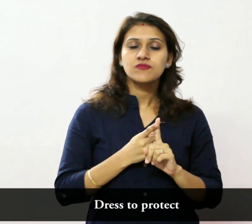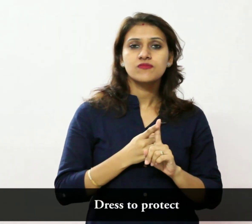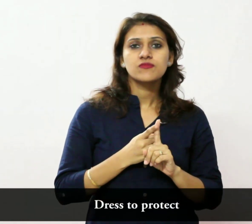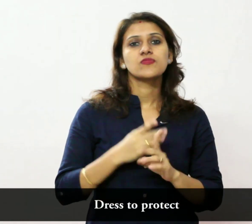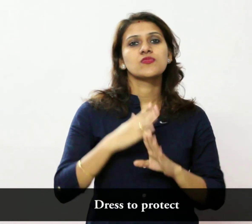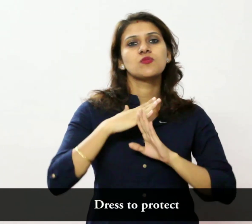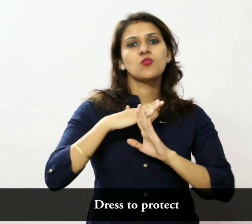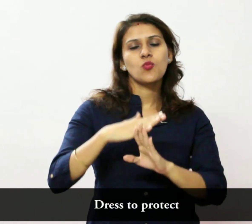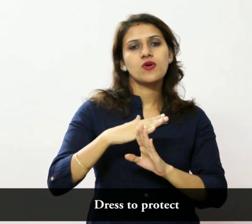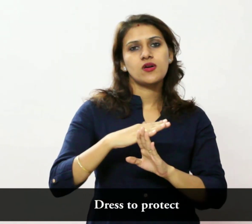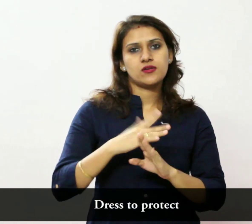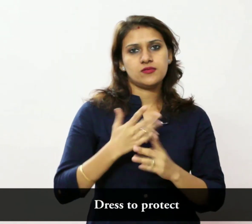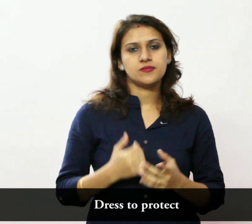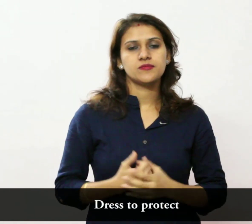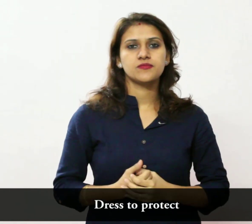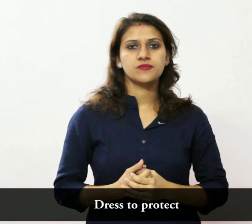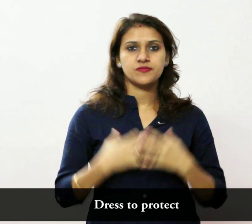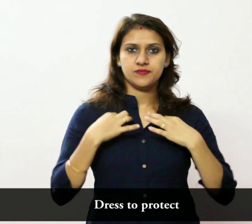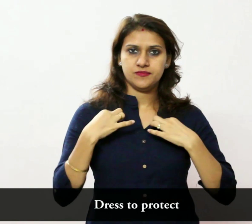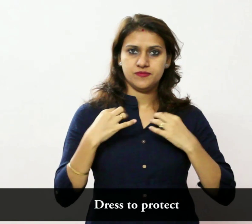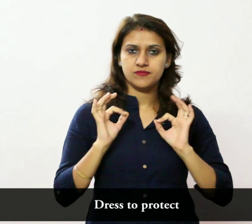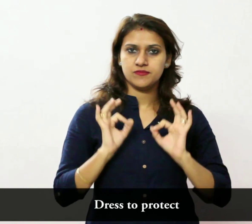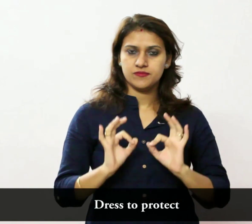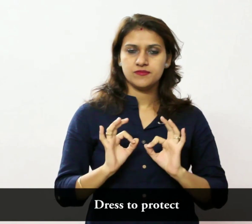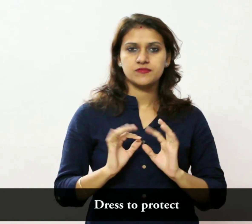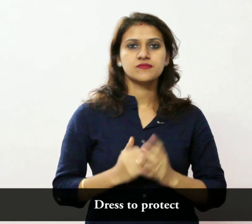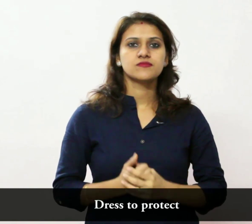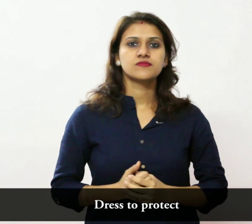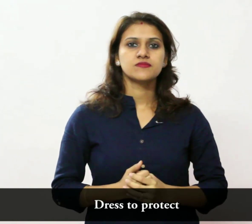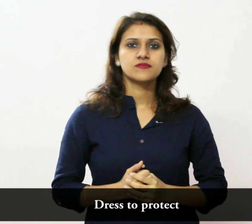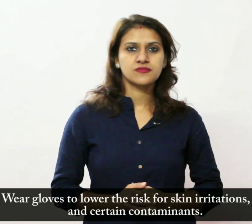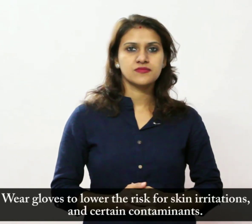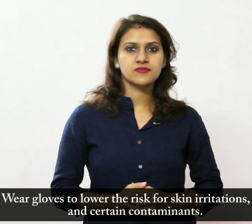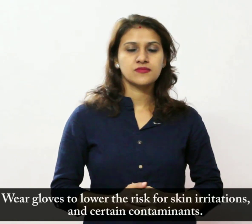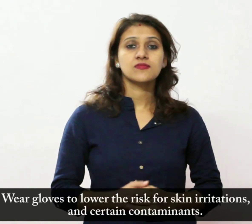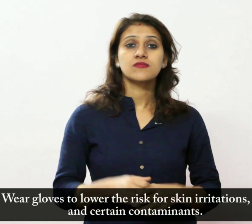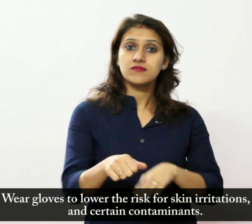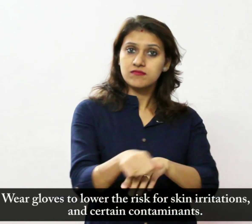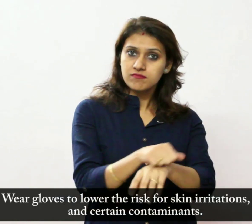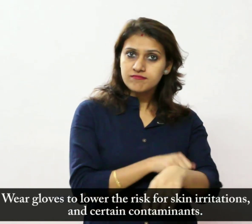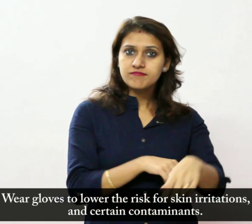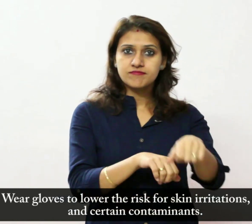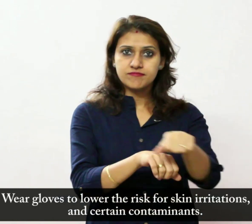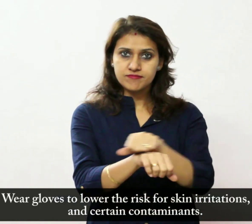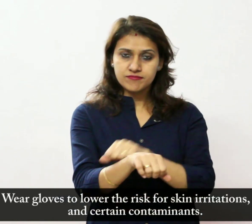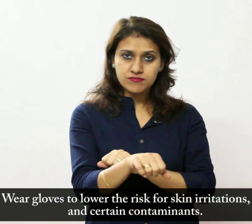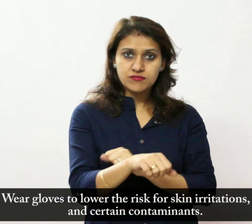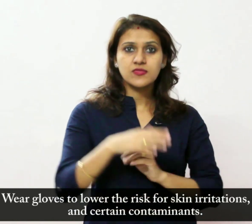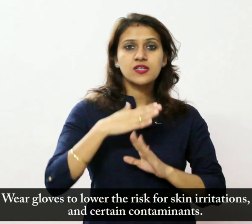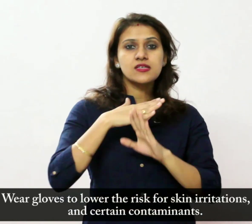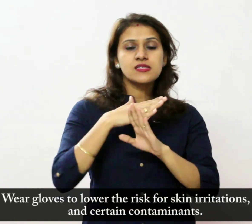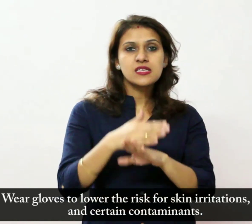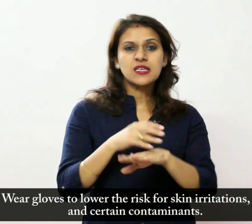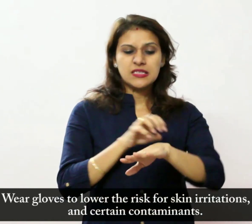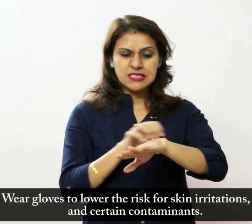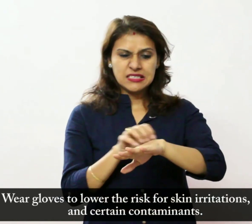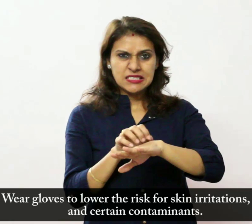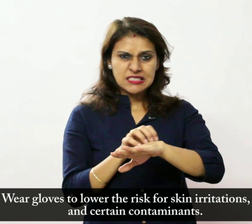रक्षा के लिए पोशाक त्वचा की जलन, कटोती और कुछ दुक्षित